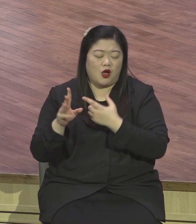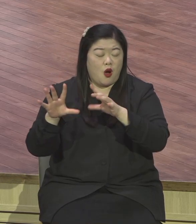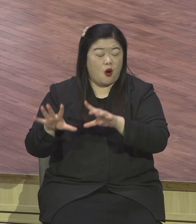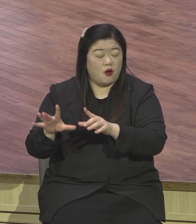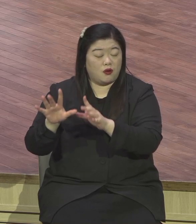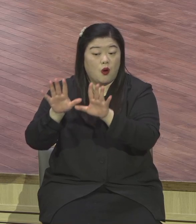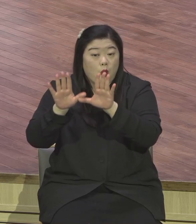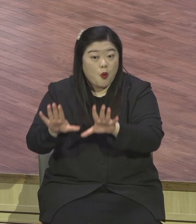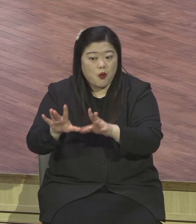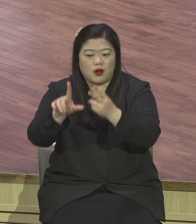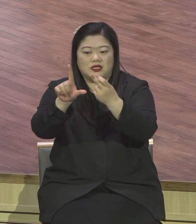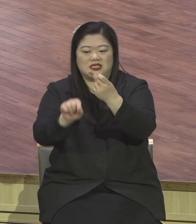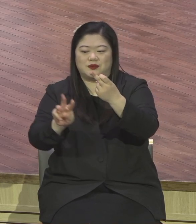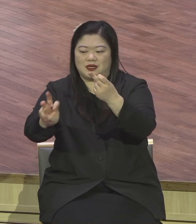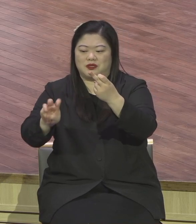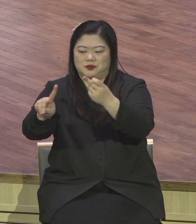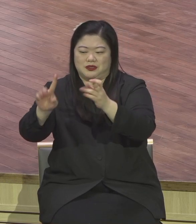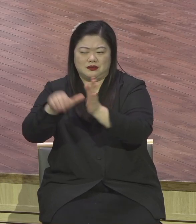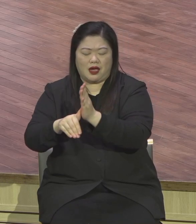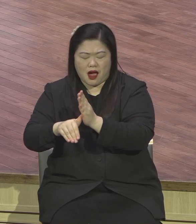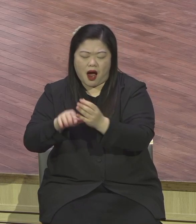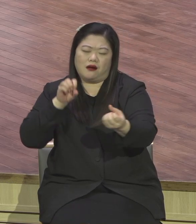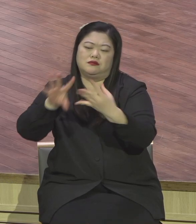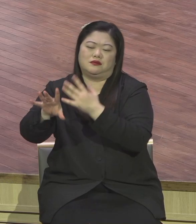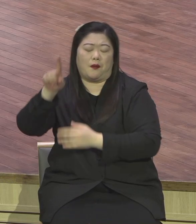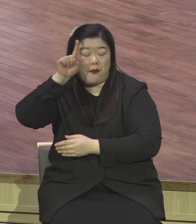가족들을 다 되시기를 진영으로 축복합니다.